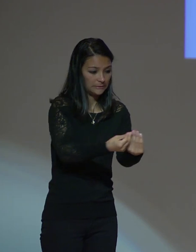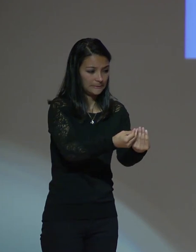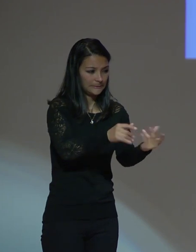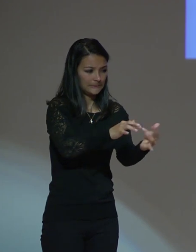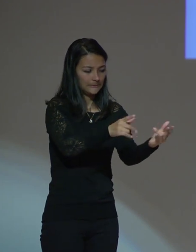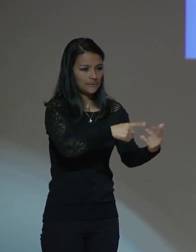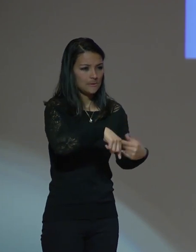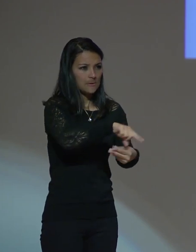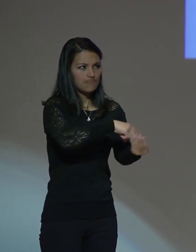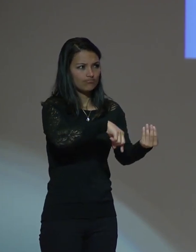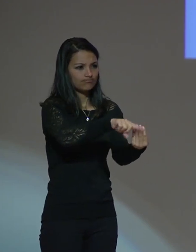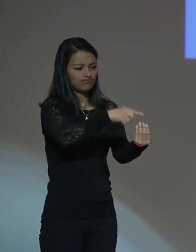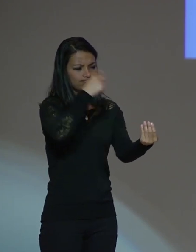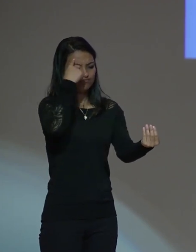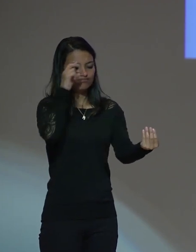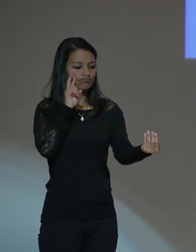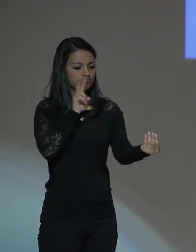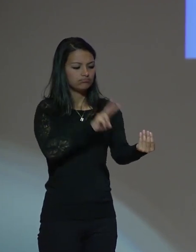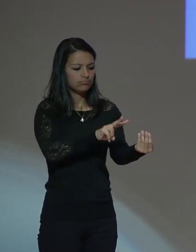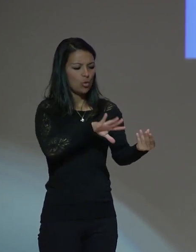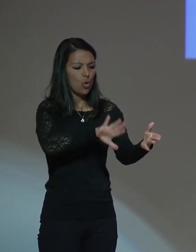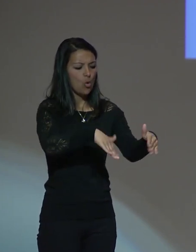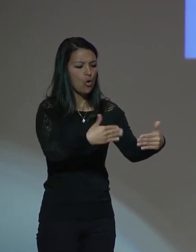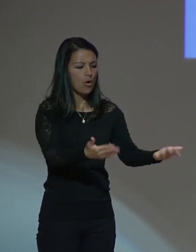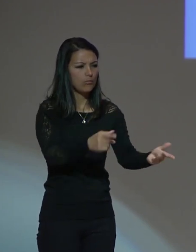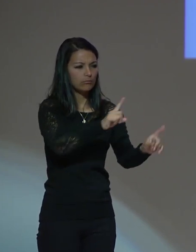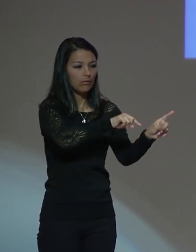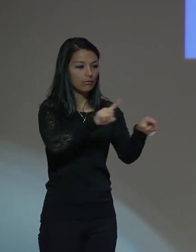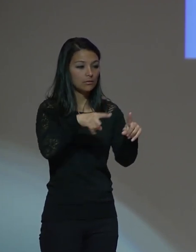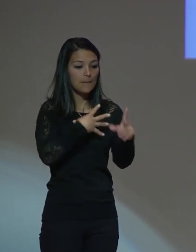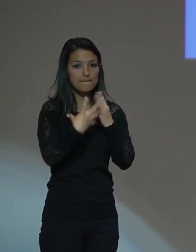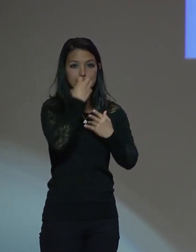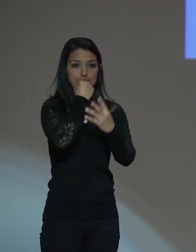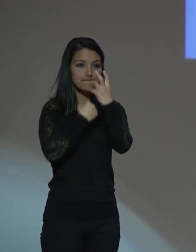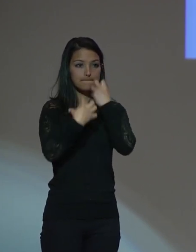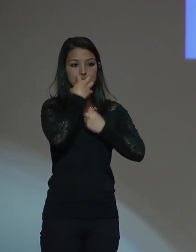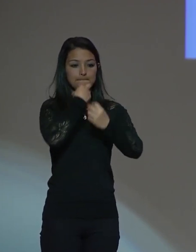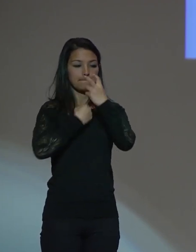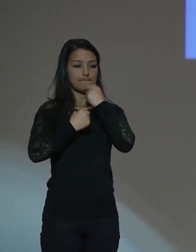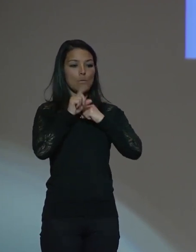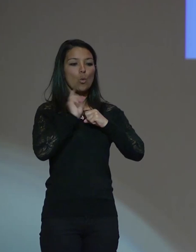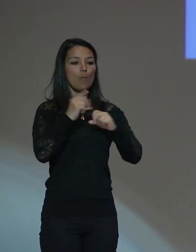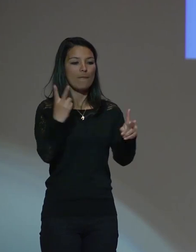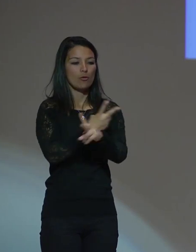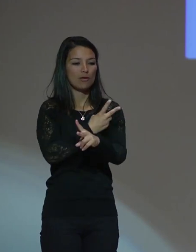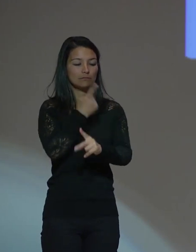cómo fueron silenciados por la violencia,